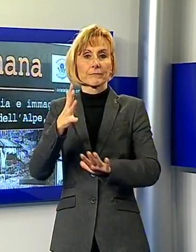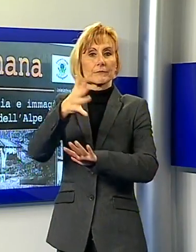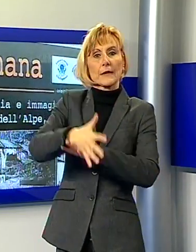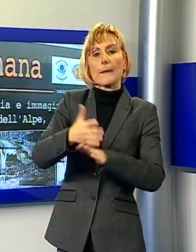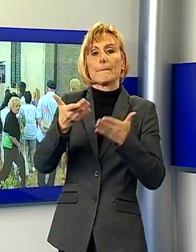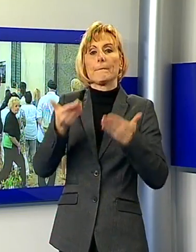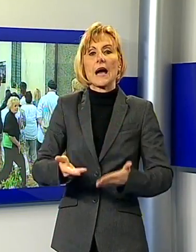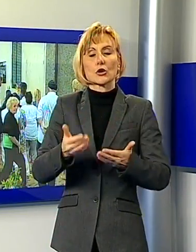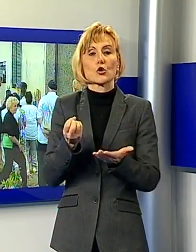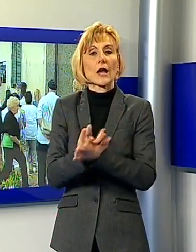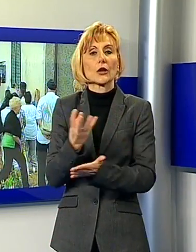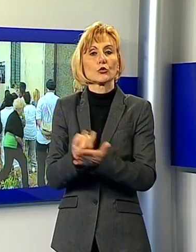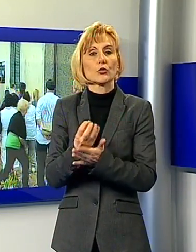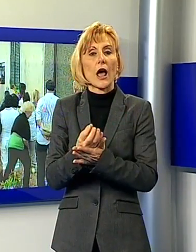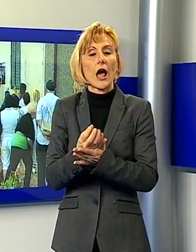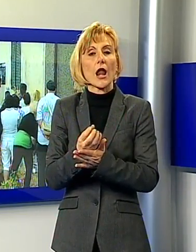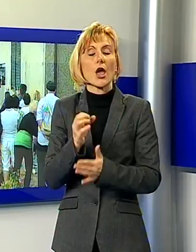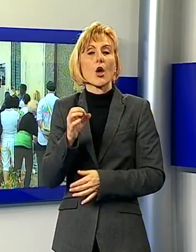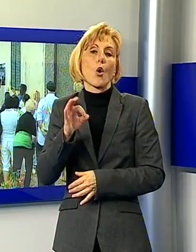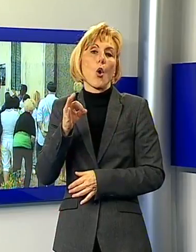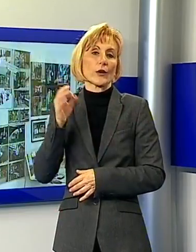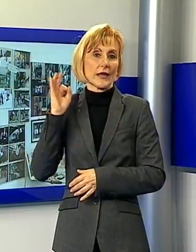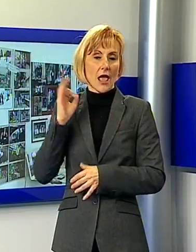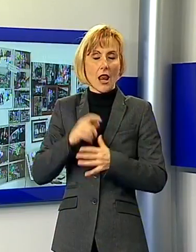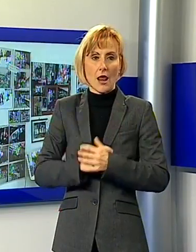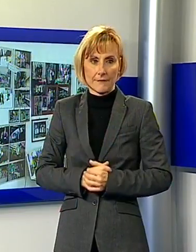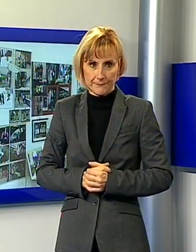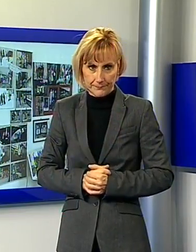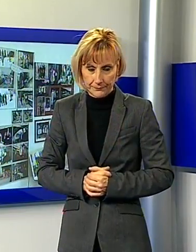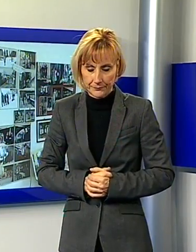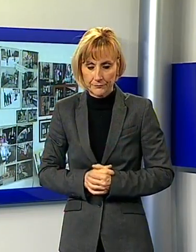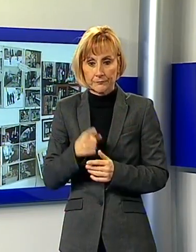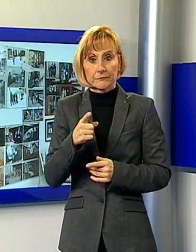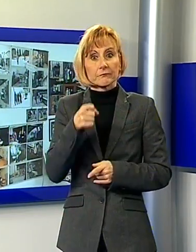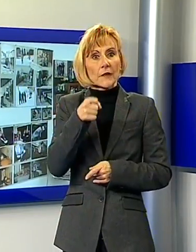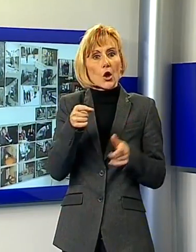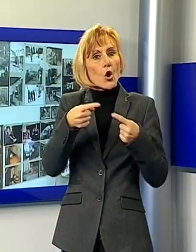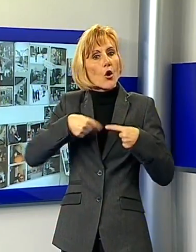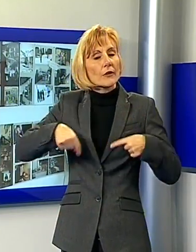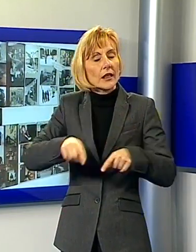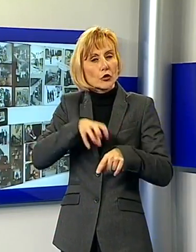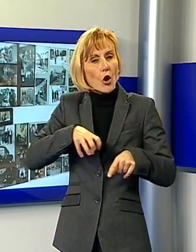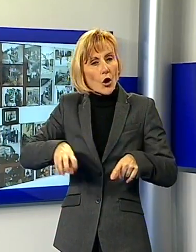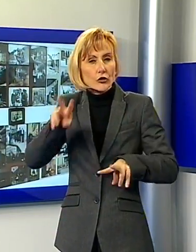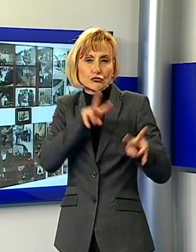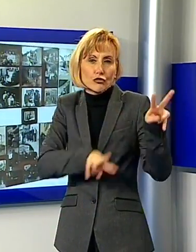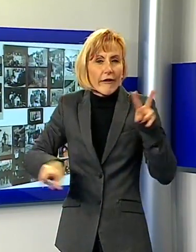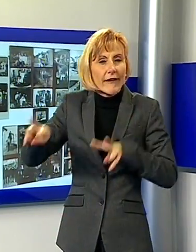'Orecchiella In questi ultimi anni un comitato locale sta lavorando per rivalorizzare la storia di questo